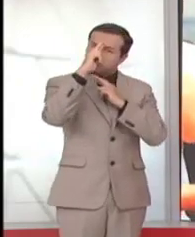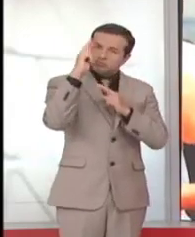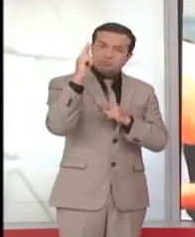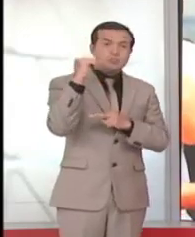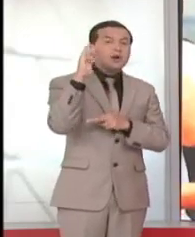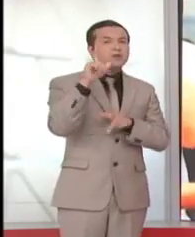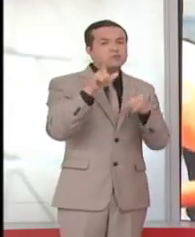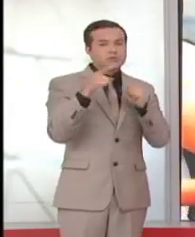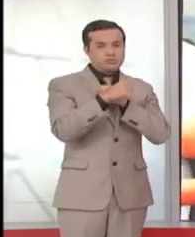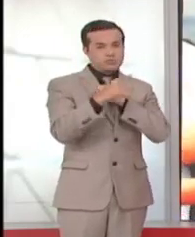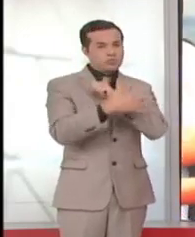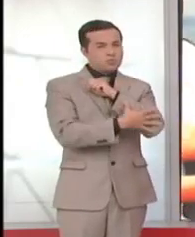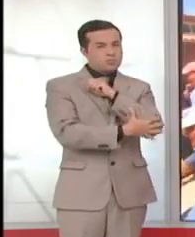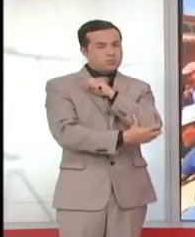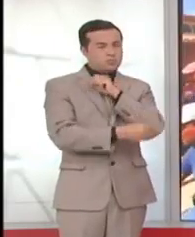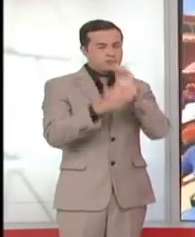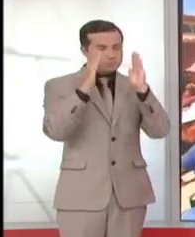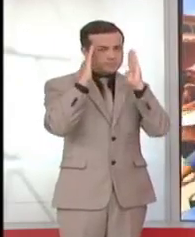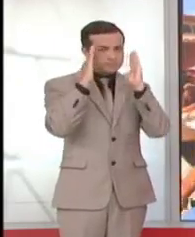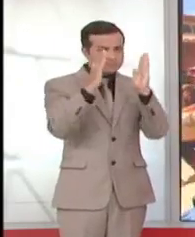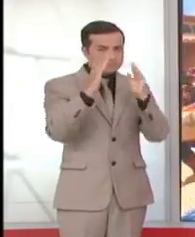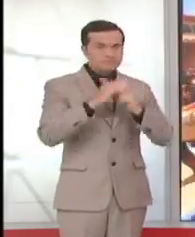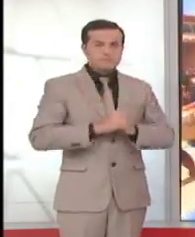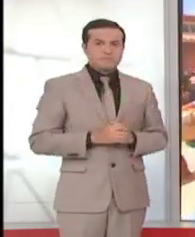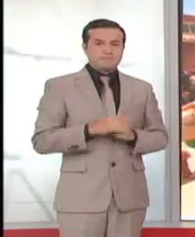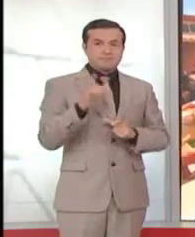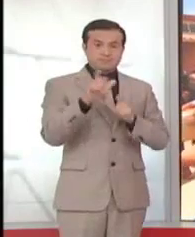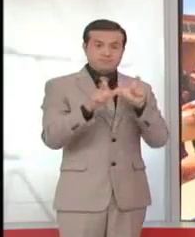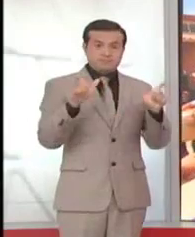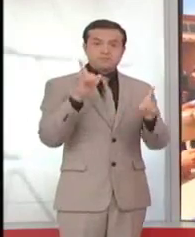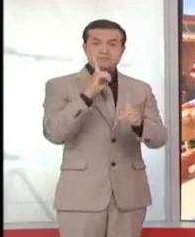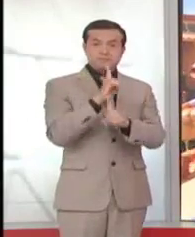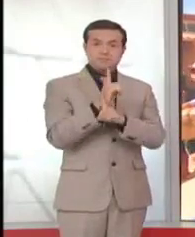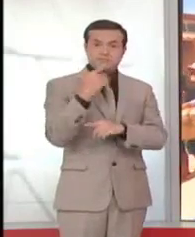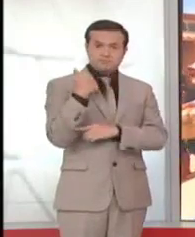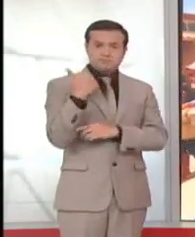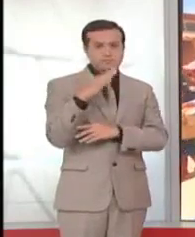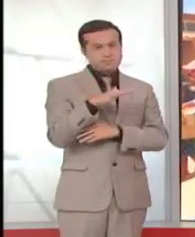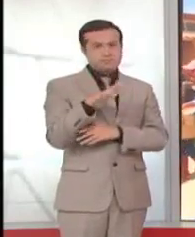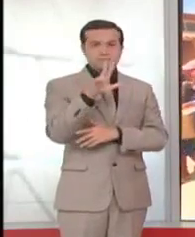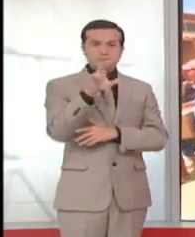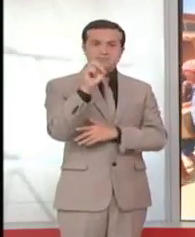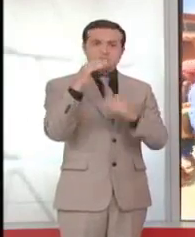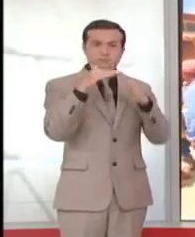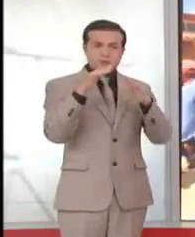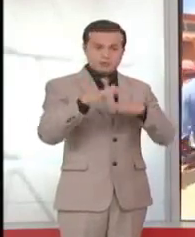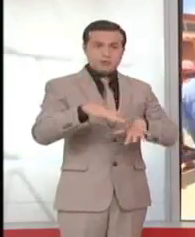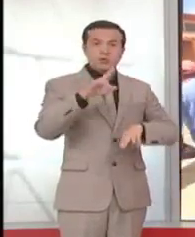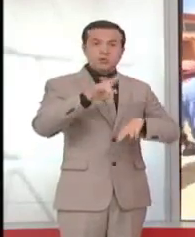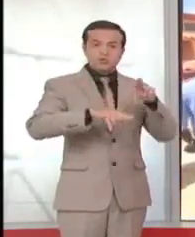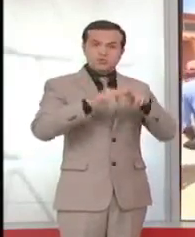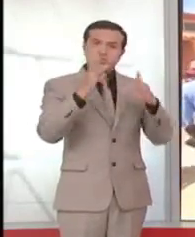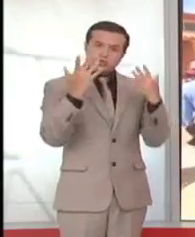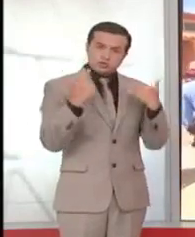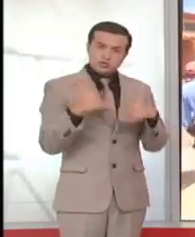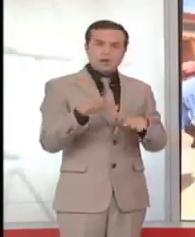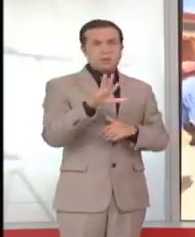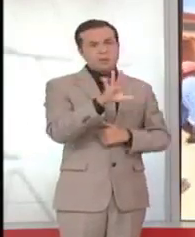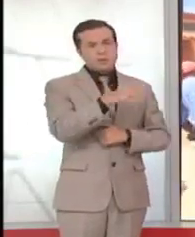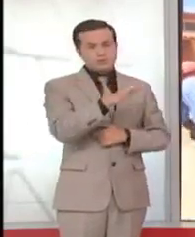cuando son personas pobres. Bueno, de la gente de discapacidad hay como 30 casas para ellos que ya están construidas más o menos aproximadamente y la demás